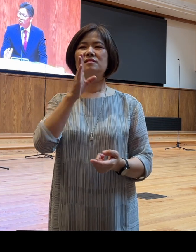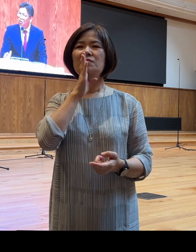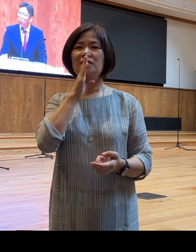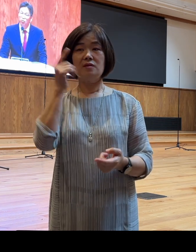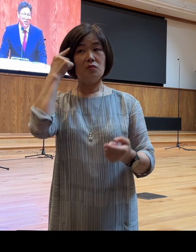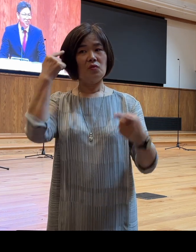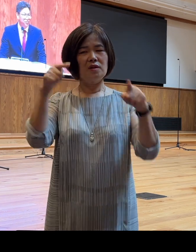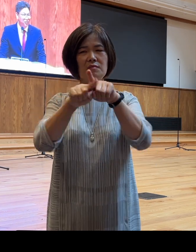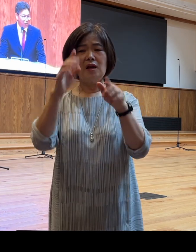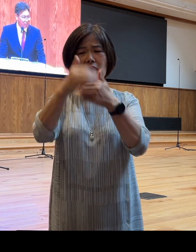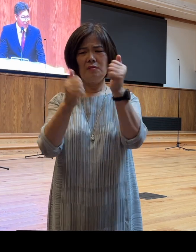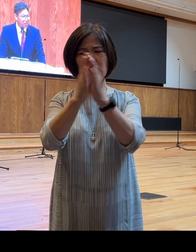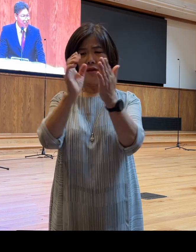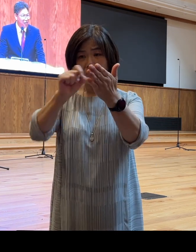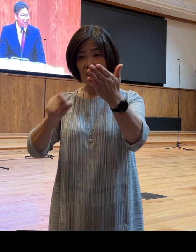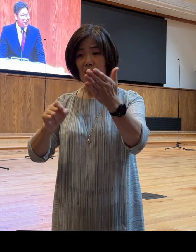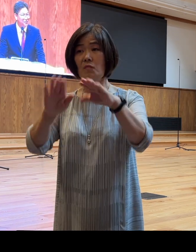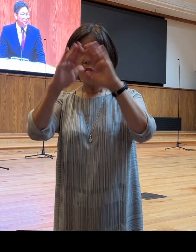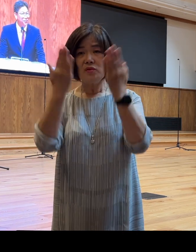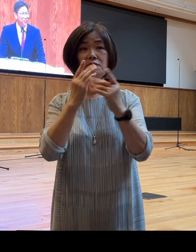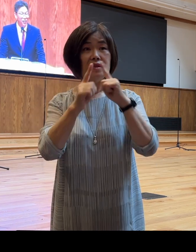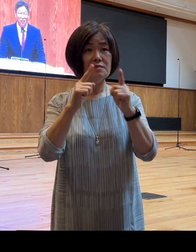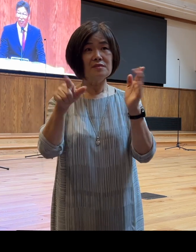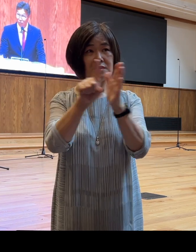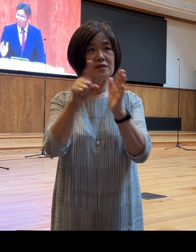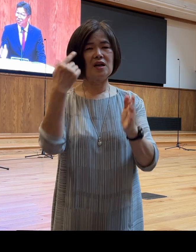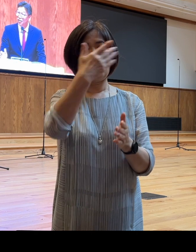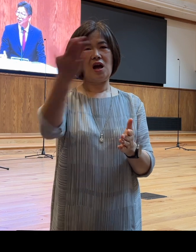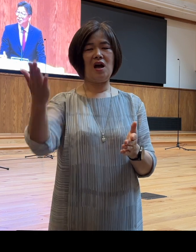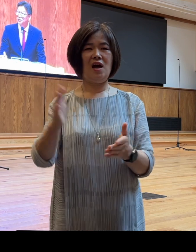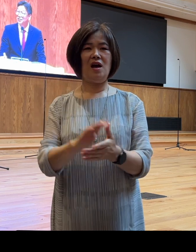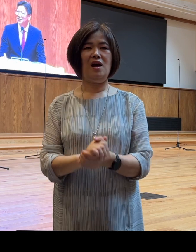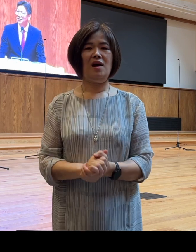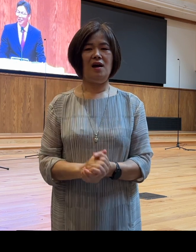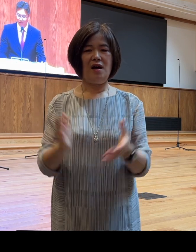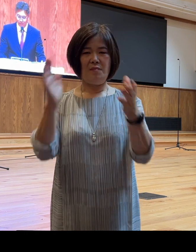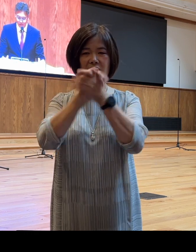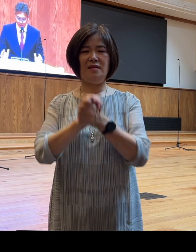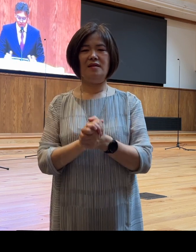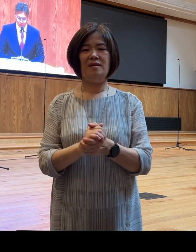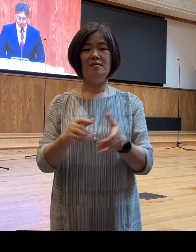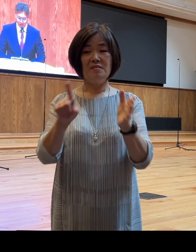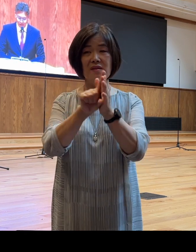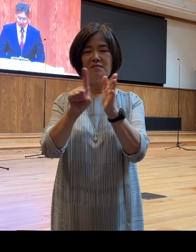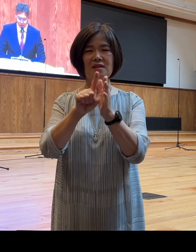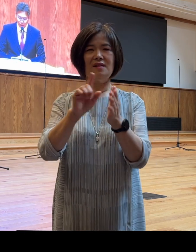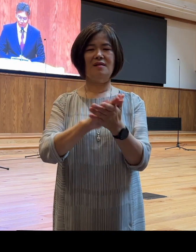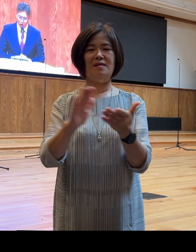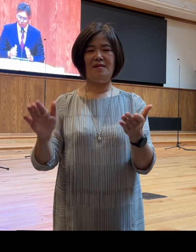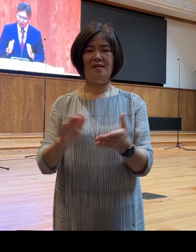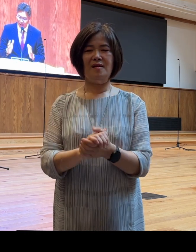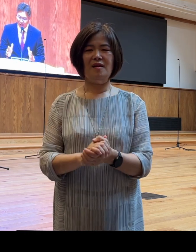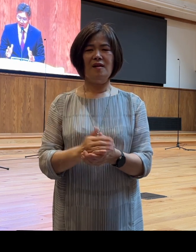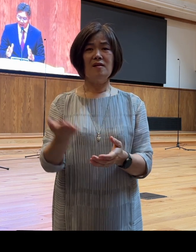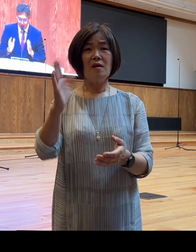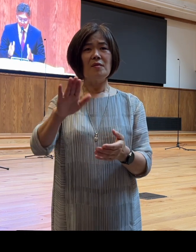모든 말씀을 여러분 믿으십니까? 여러분 믿으시나요? 믿으시죠? 그렇다면 여러분이 네, 아멘이라고